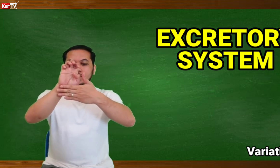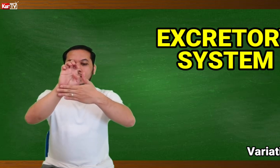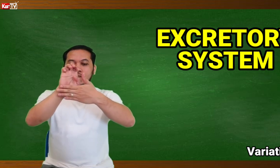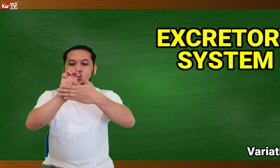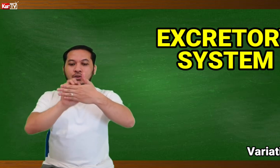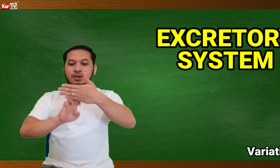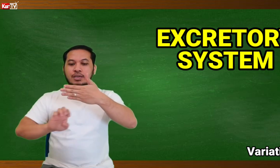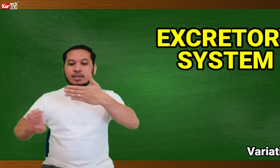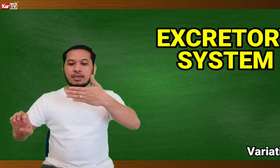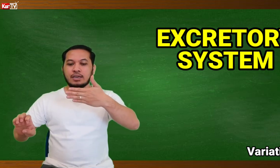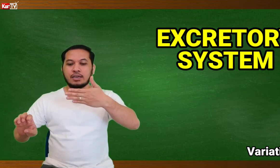EXCIRCULATORY.